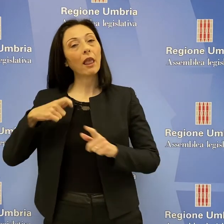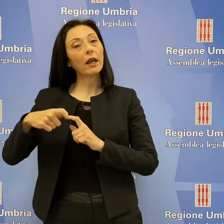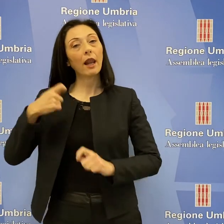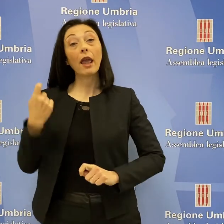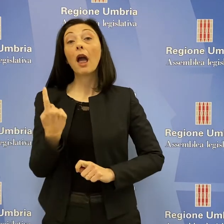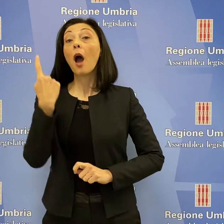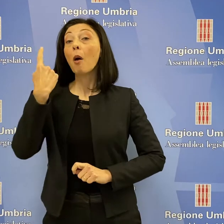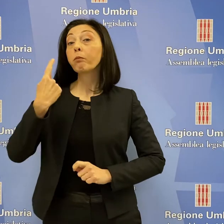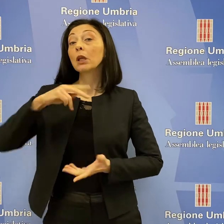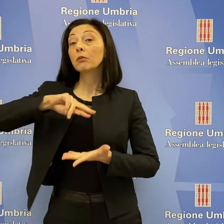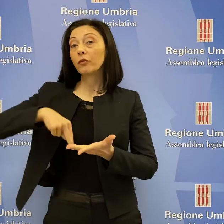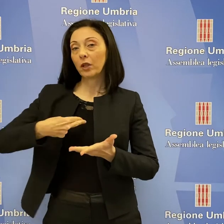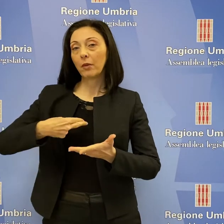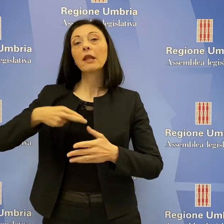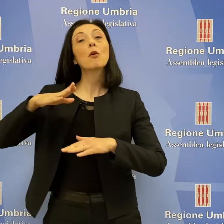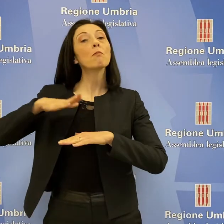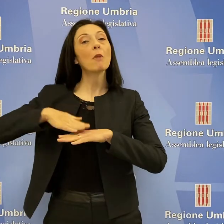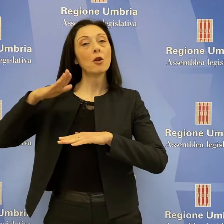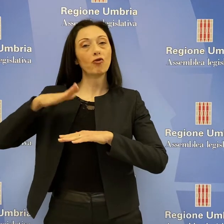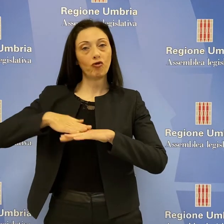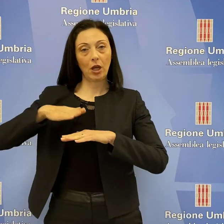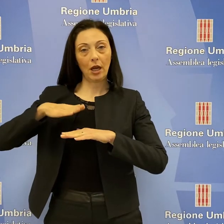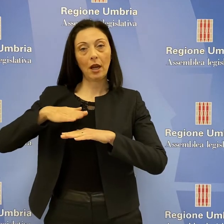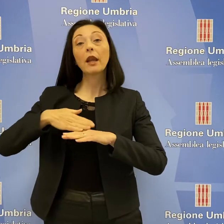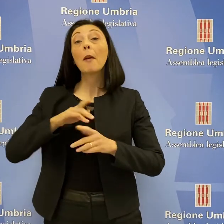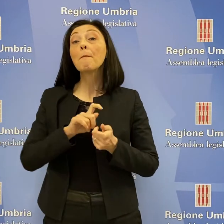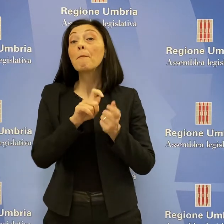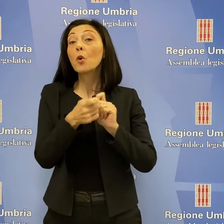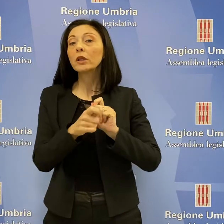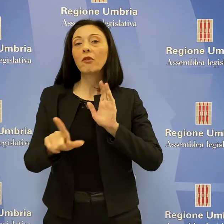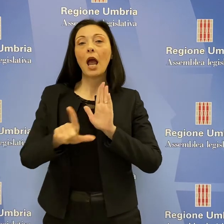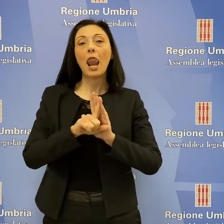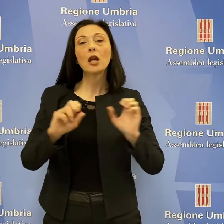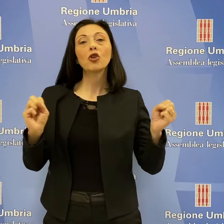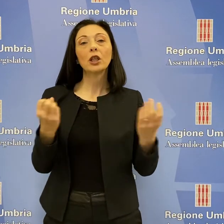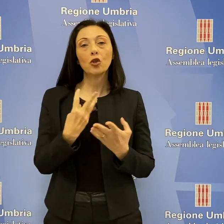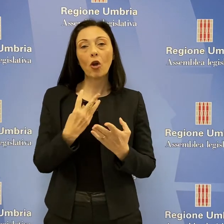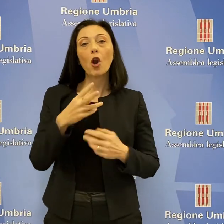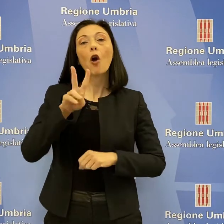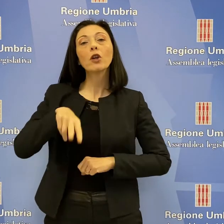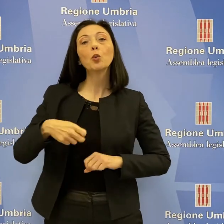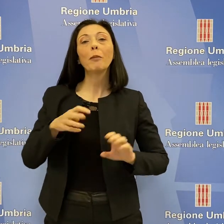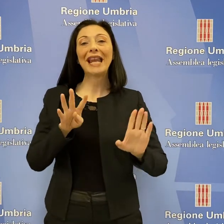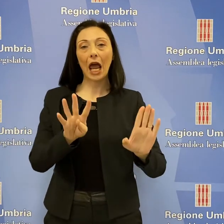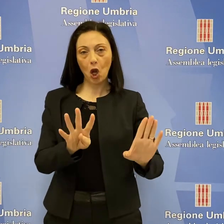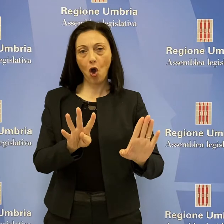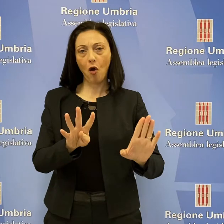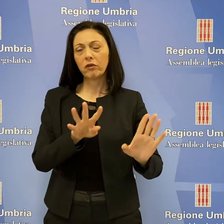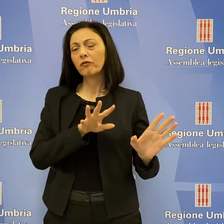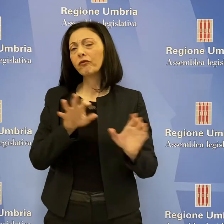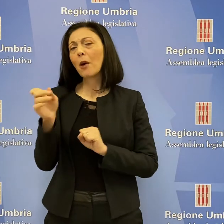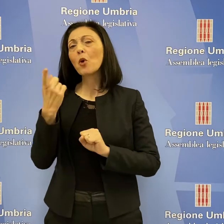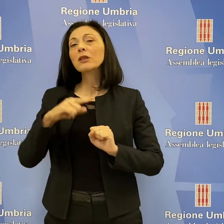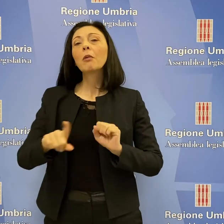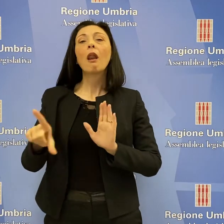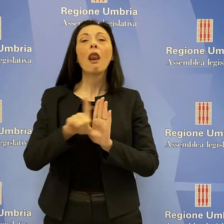primo firmatario Valerio Mancini, di modificare la legge 19 del 2009, meglio nota come legge regionale sullo sport,